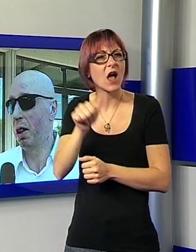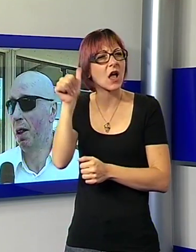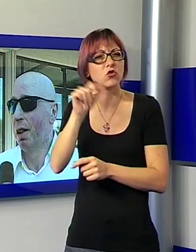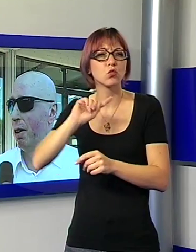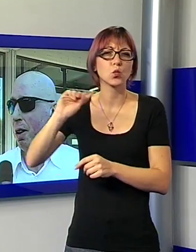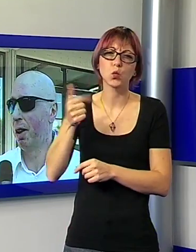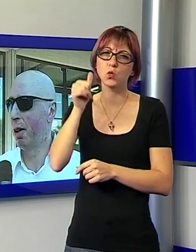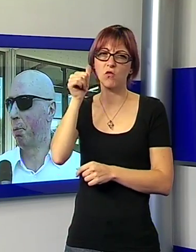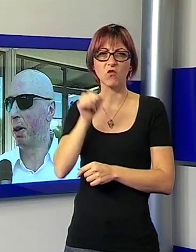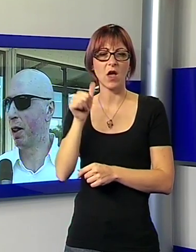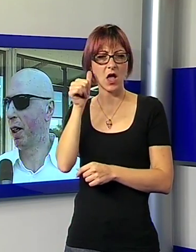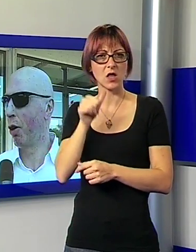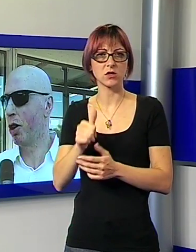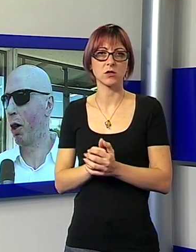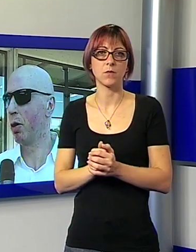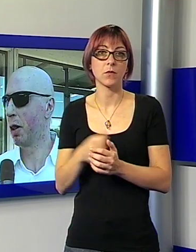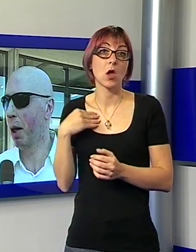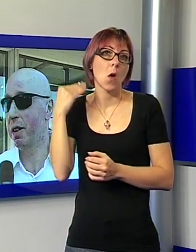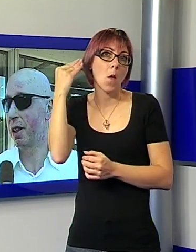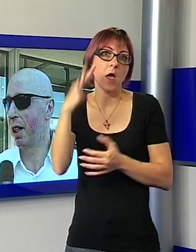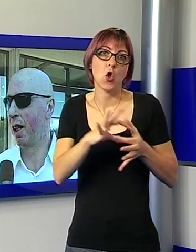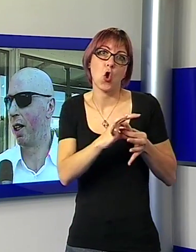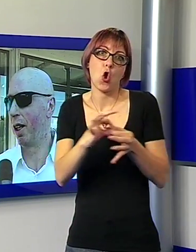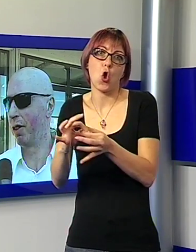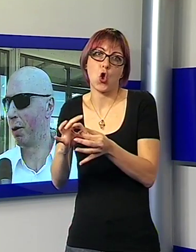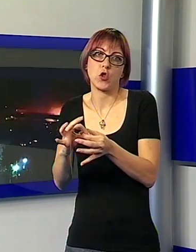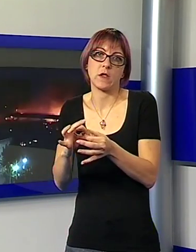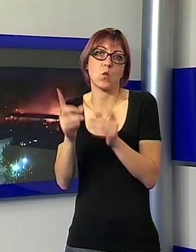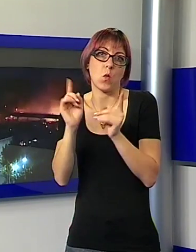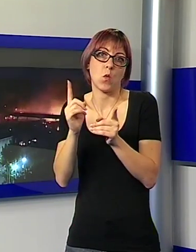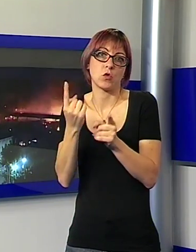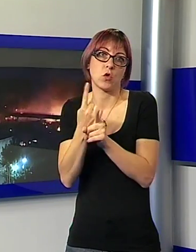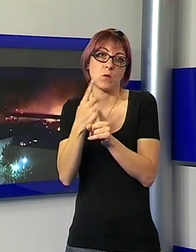penso che la logica conseguenza la vedremo nella richiesta dei PM.